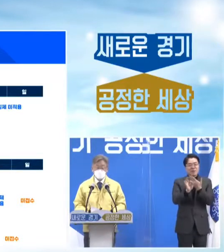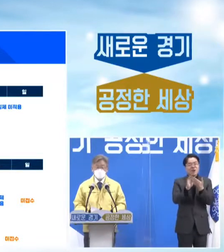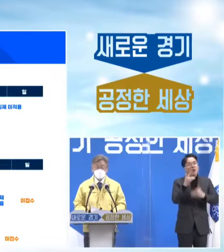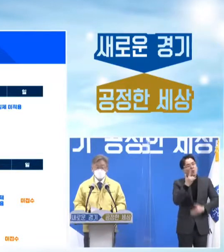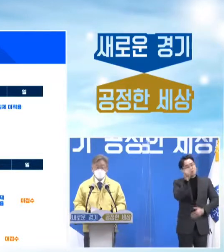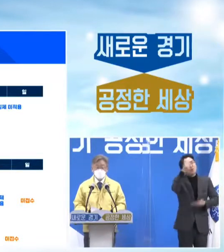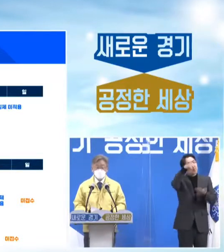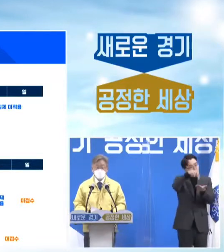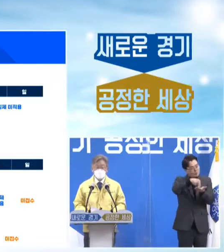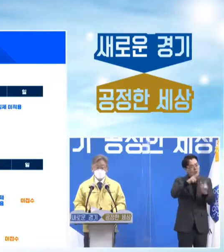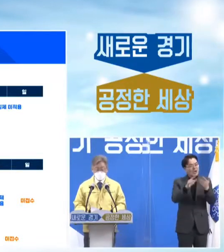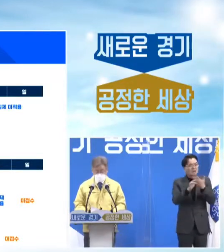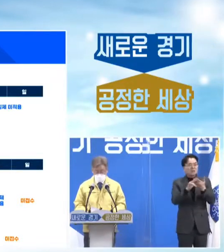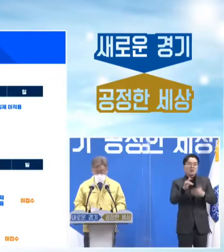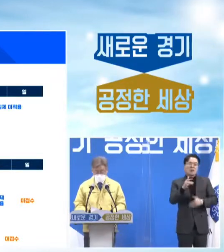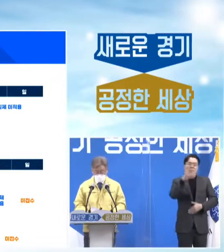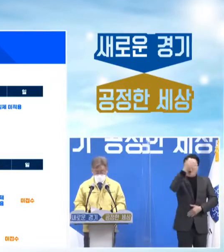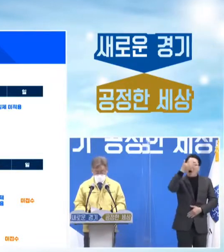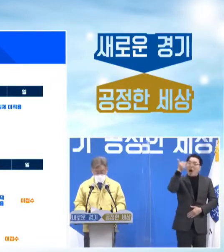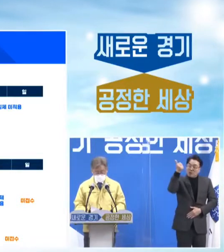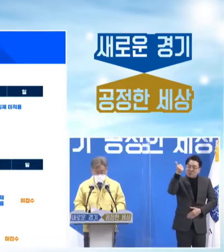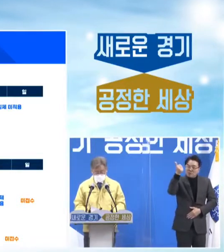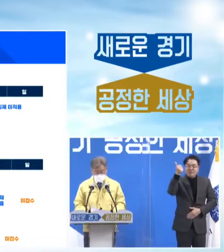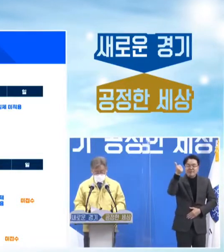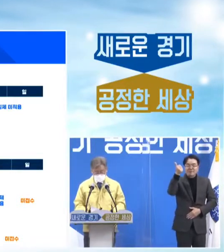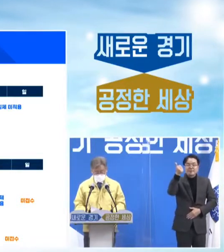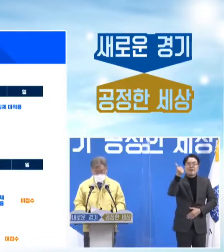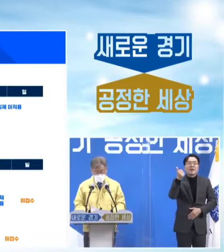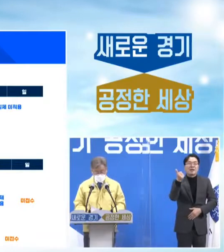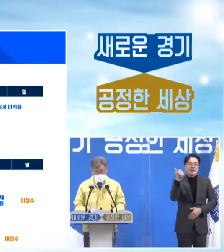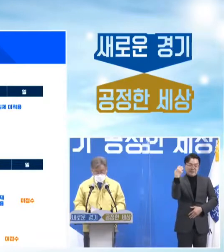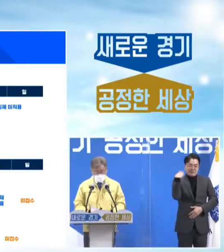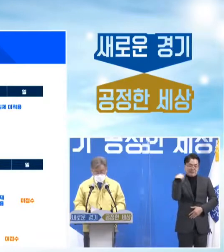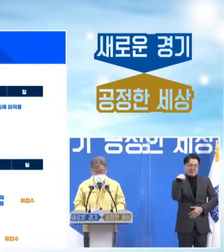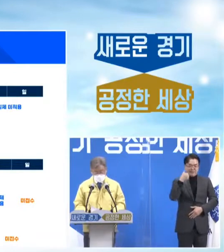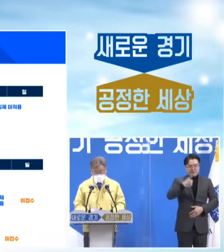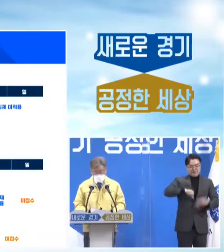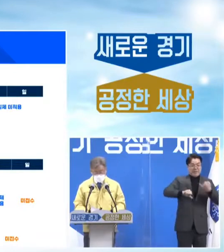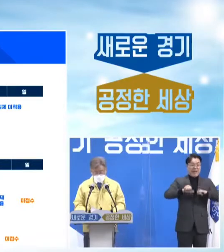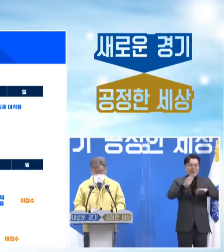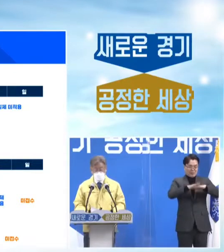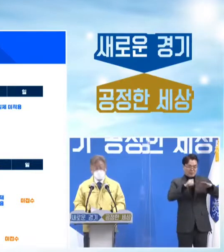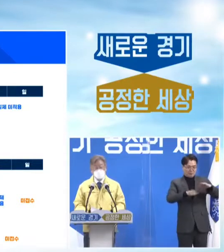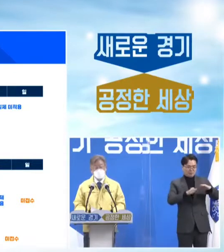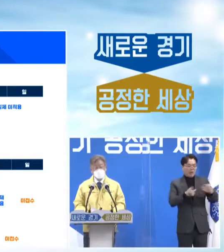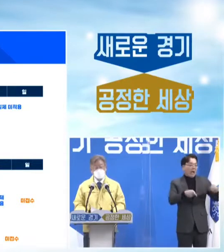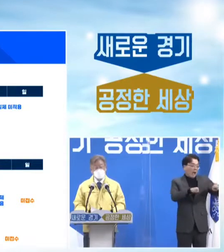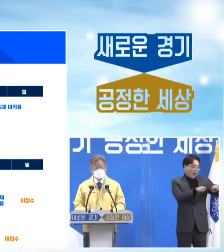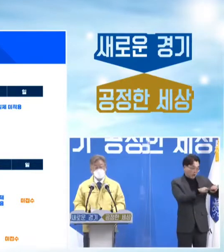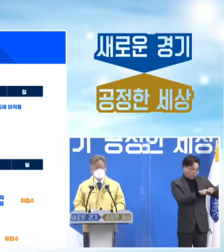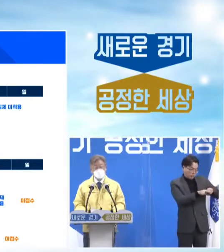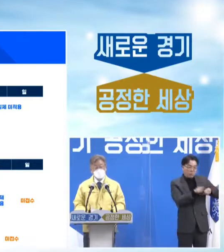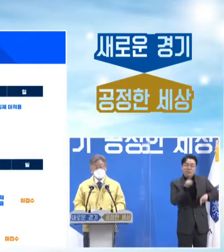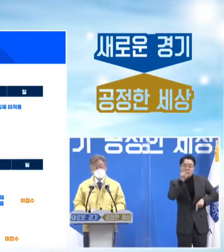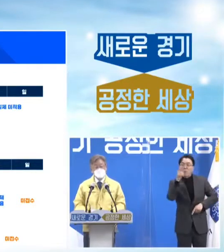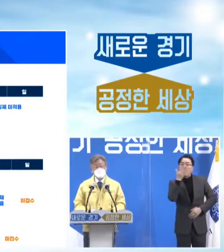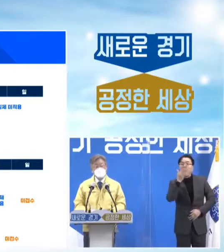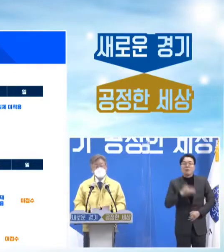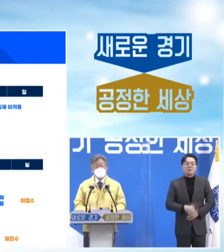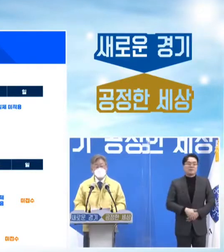조부모, 법정 대리인들께서 자녀의 몫까지 함께 신청할 수 있습니다. 그러나